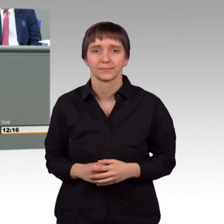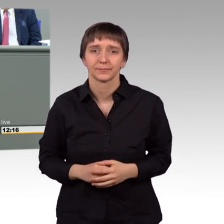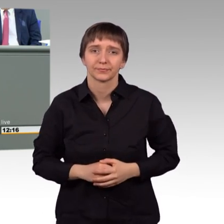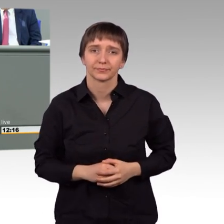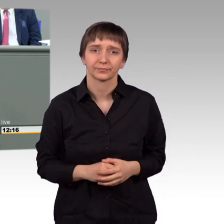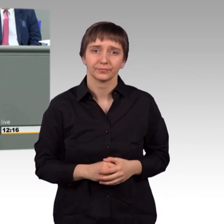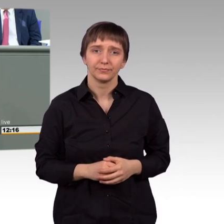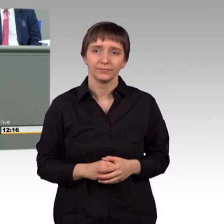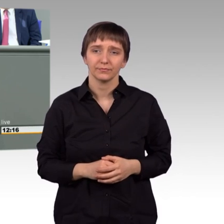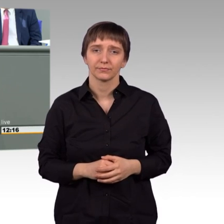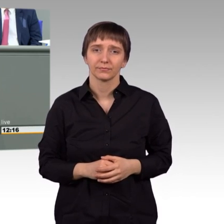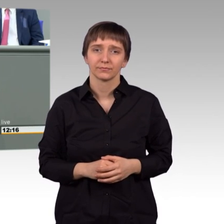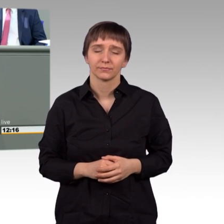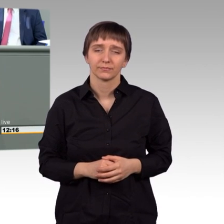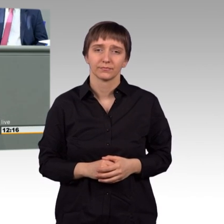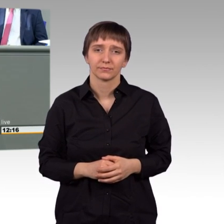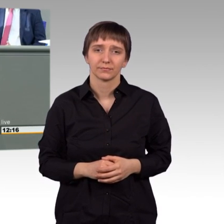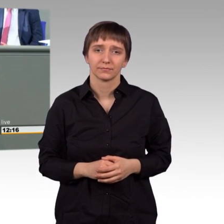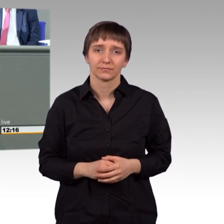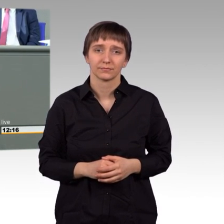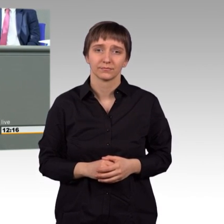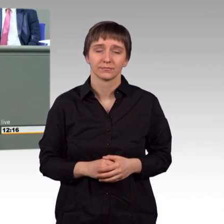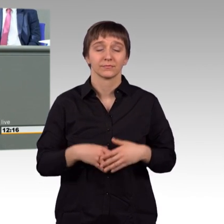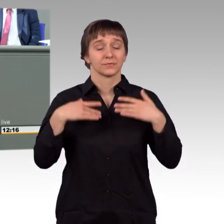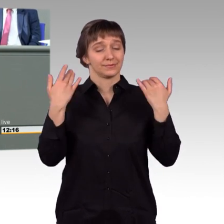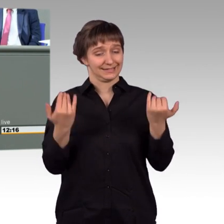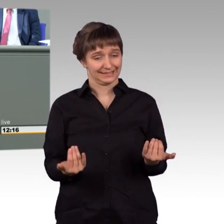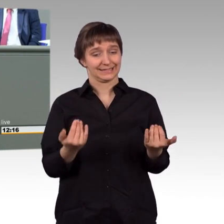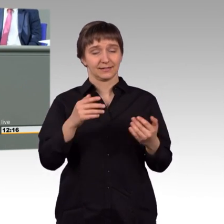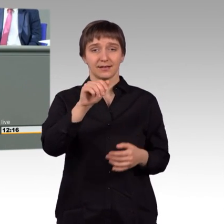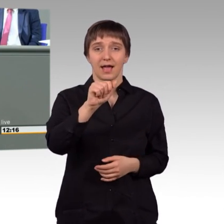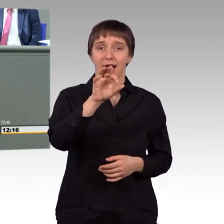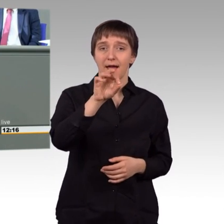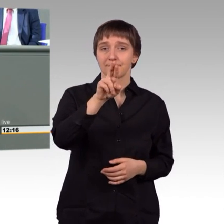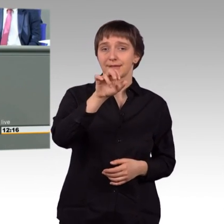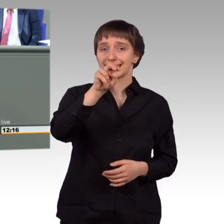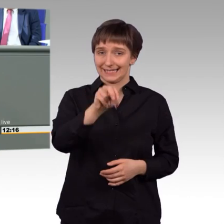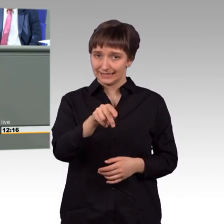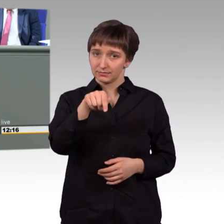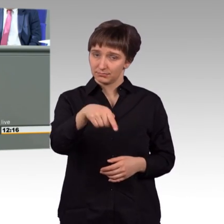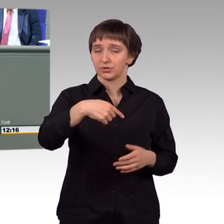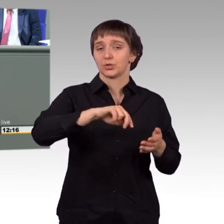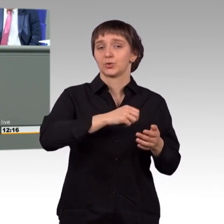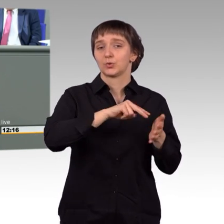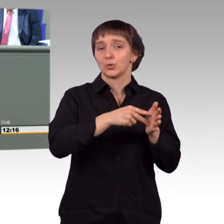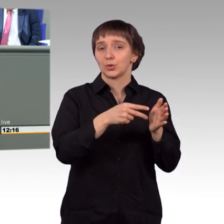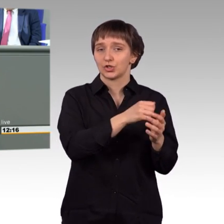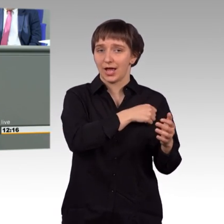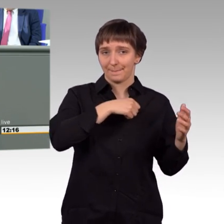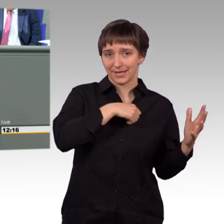Und nun droht mit dem Eingreifen der syrischen Armee in Afrin eine unkalkulierbare Konfliktausdehnung. Und es kann